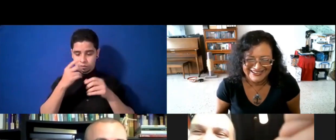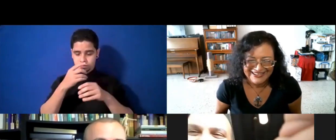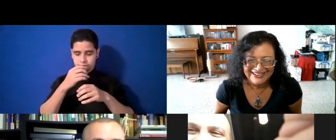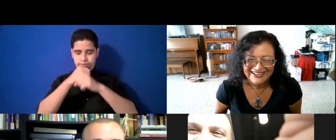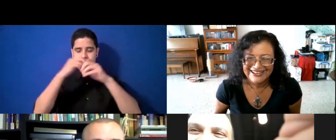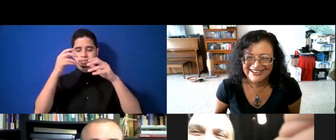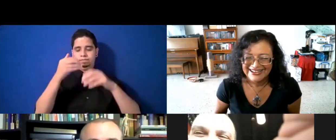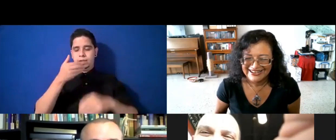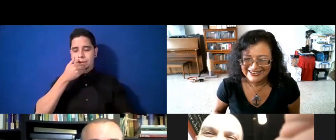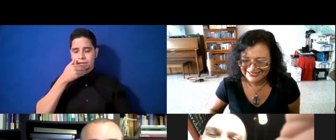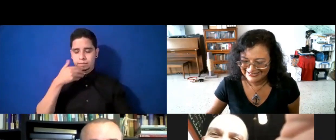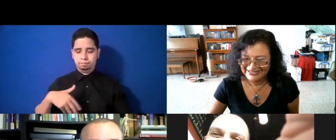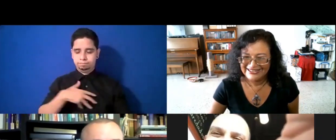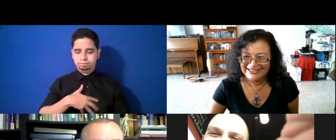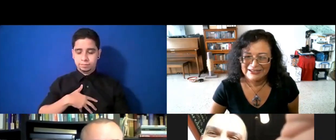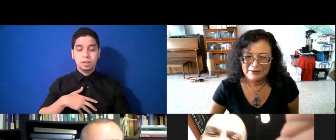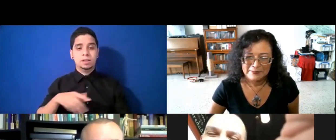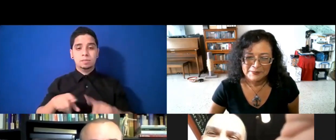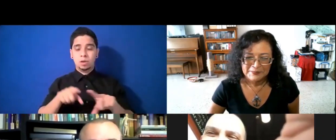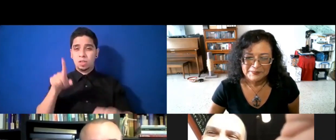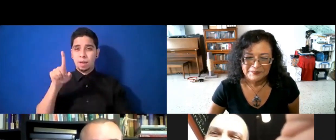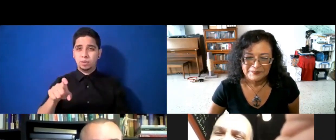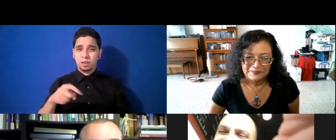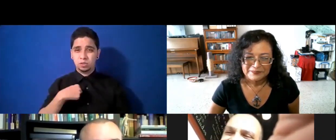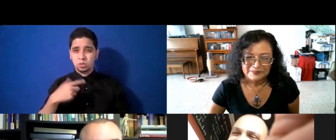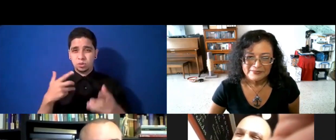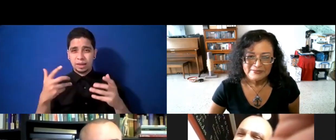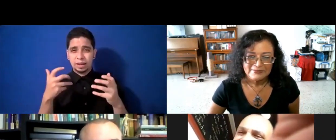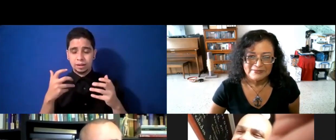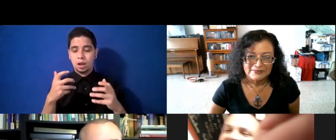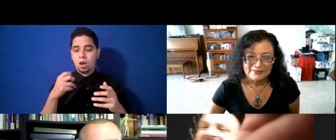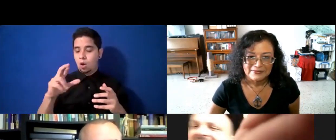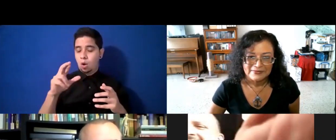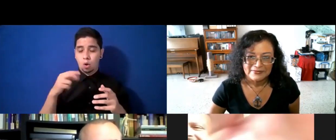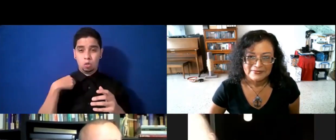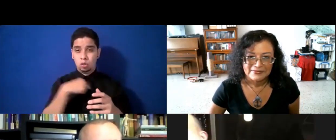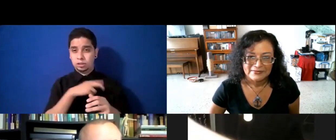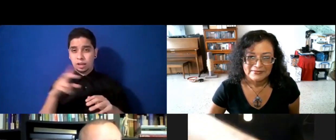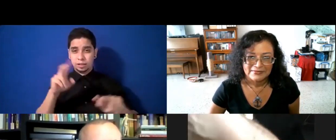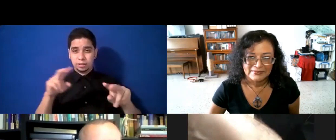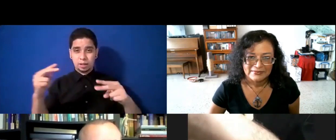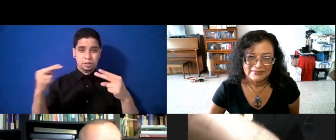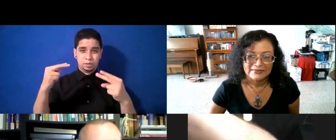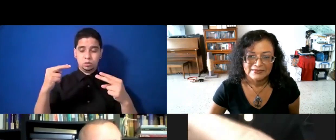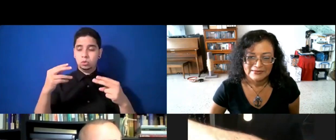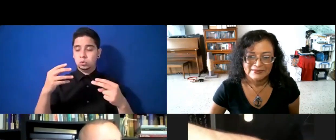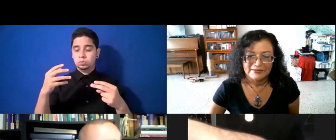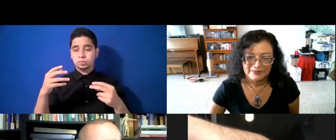pregunta, ¿verdad?, que yo quería... ¿verdad?, que nuestro público que está observando y escuchando, es